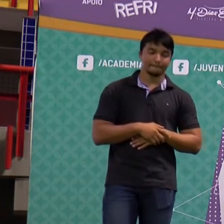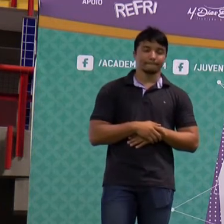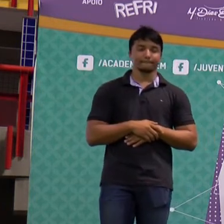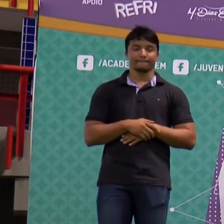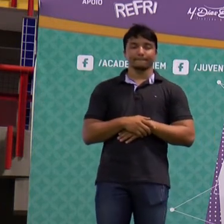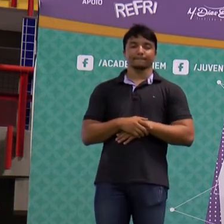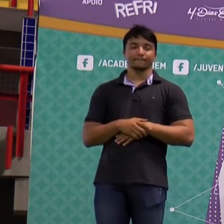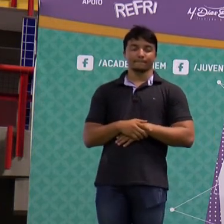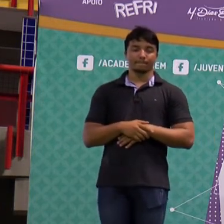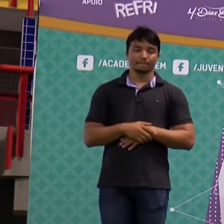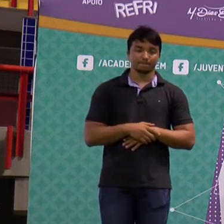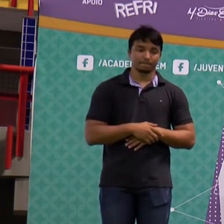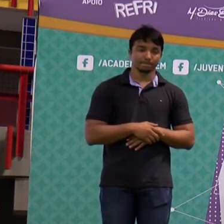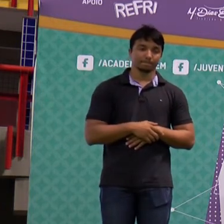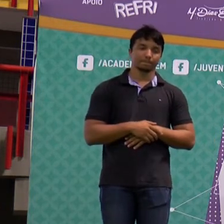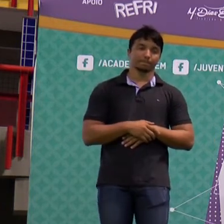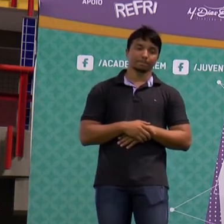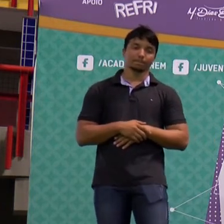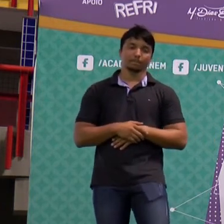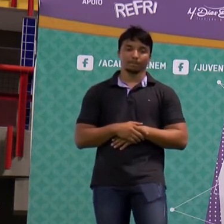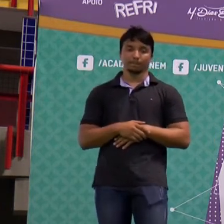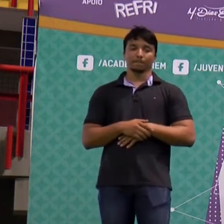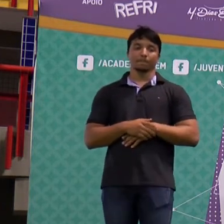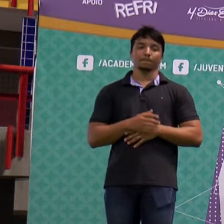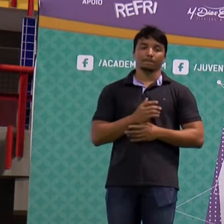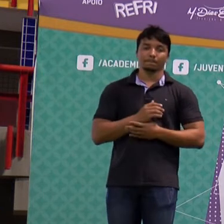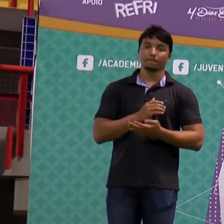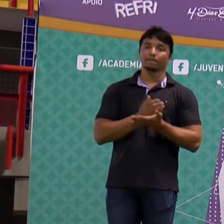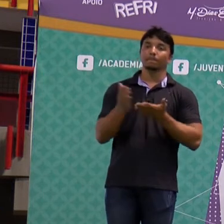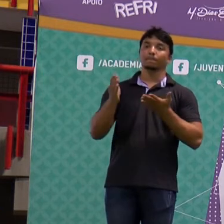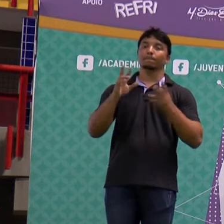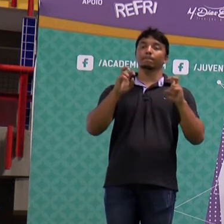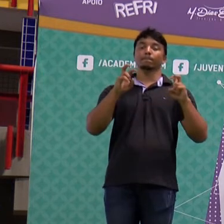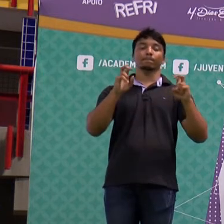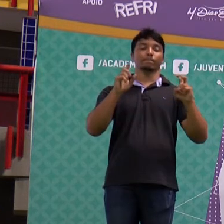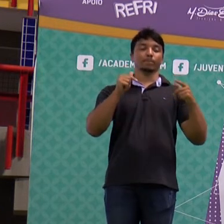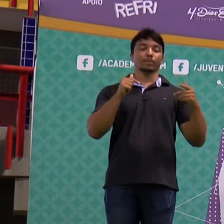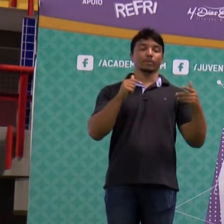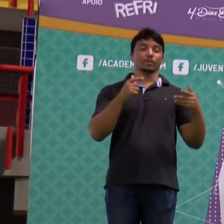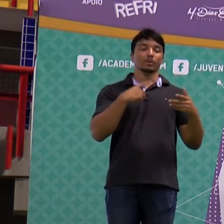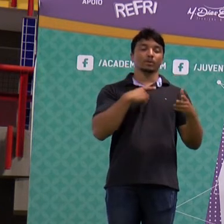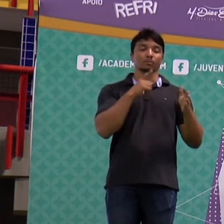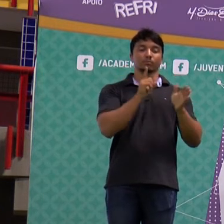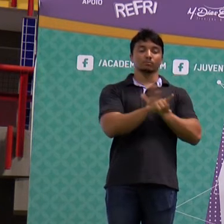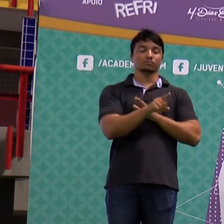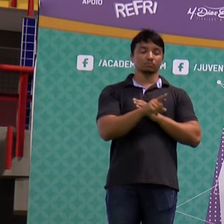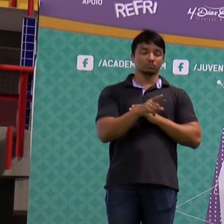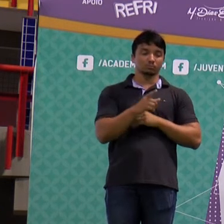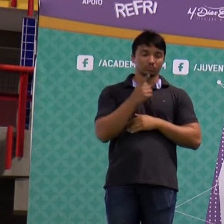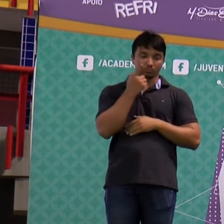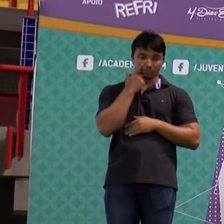Eu vou começar, por favor, que a gente trabalhe com a nossa questãozinha.